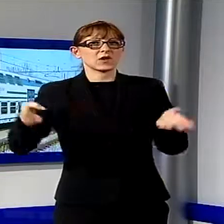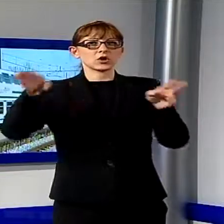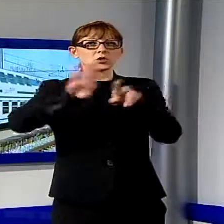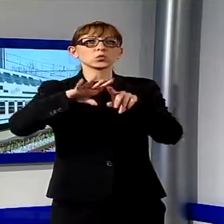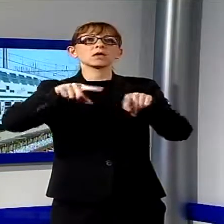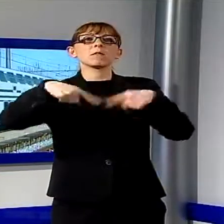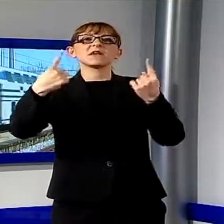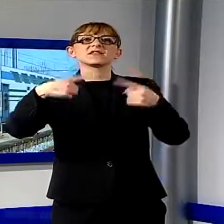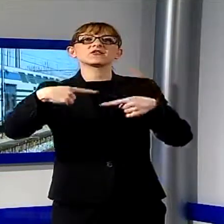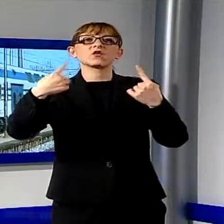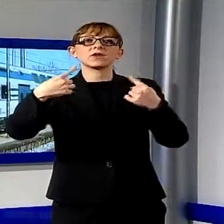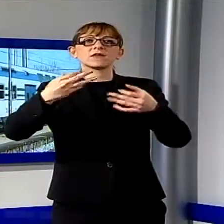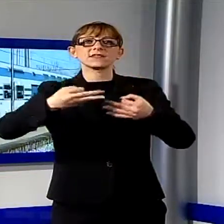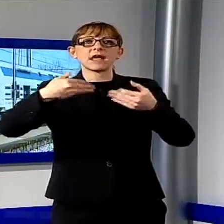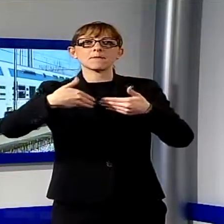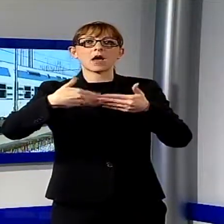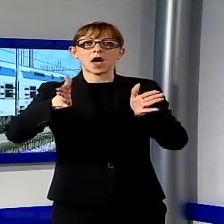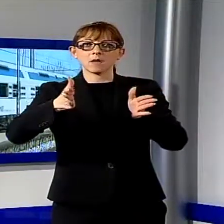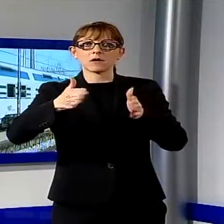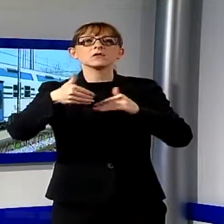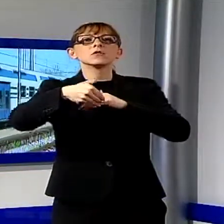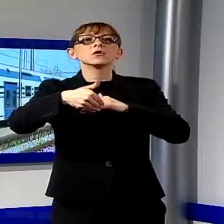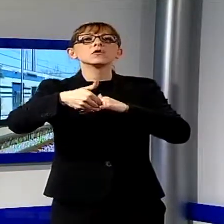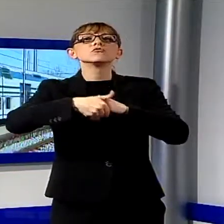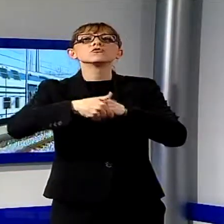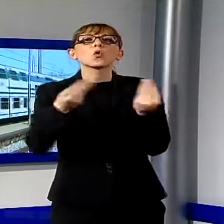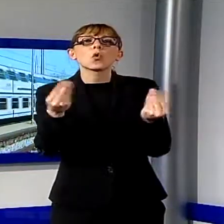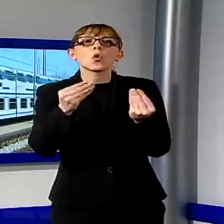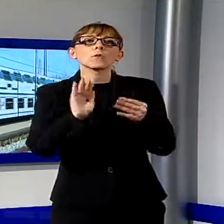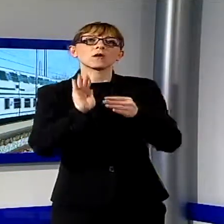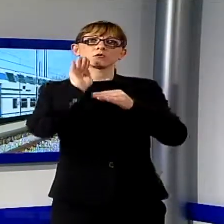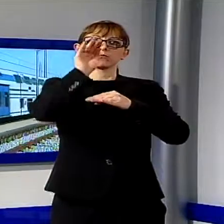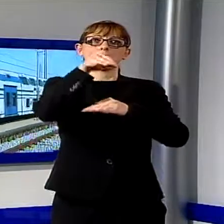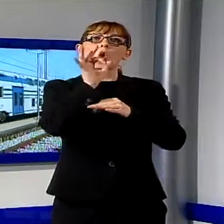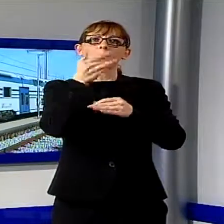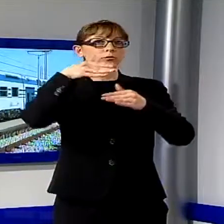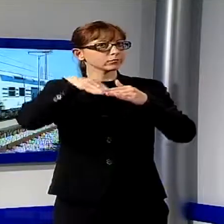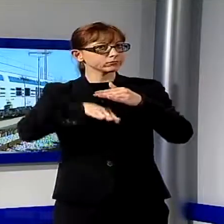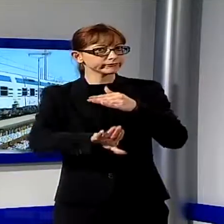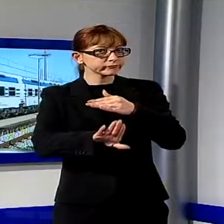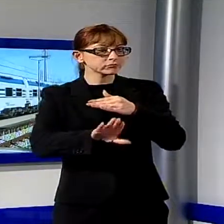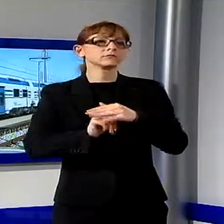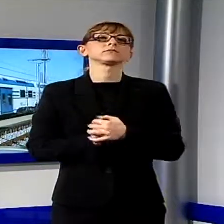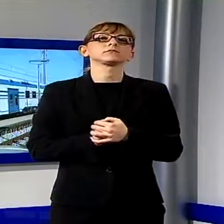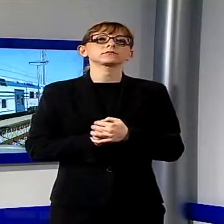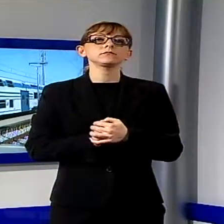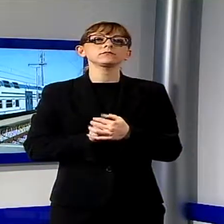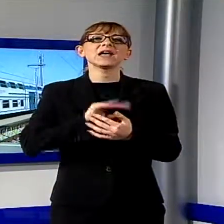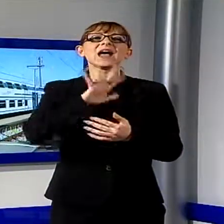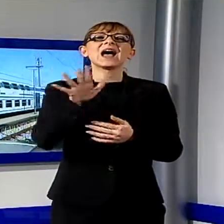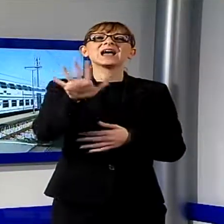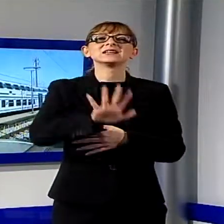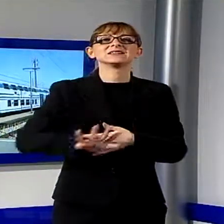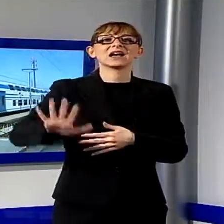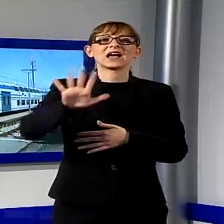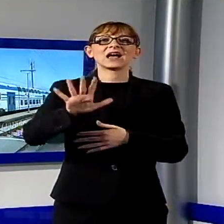ancora aperti. Saranno infatti sostituiti da ponti e sottopassi. L'altra metà della torta delle risorse necessarie arriverà